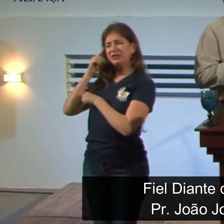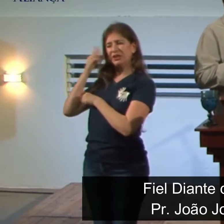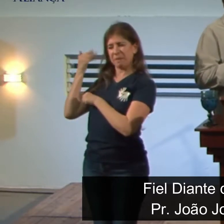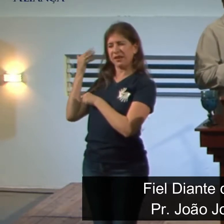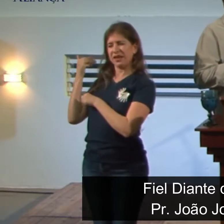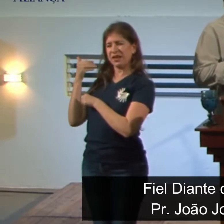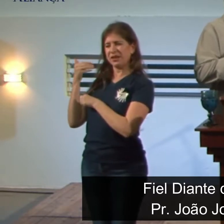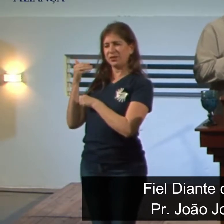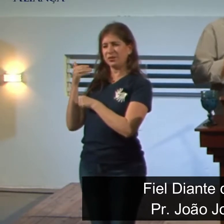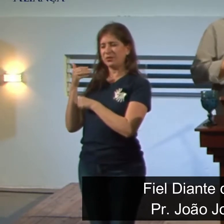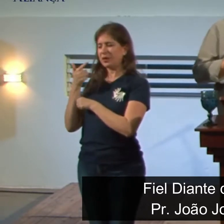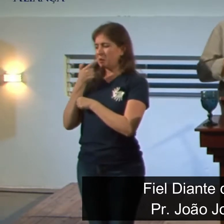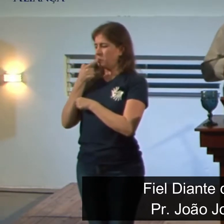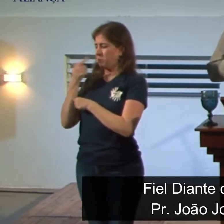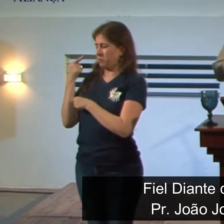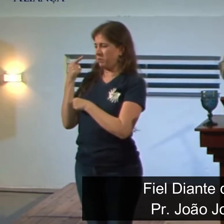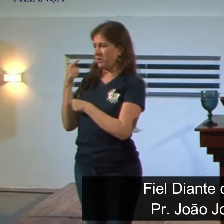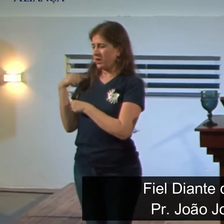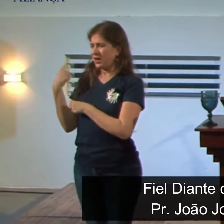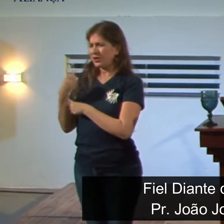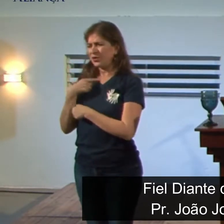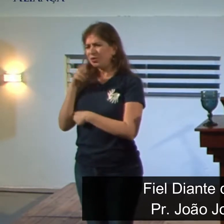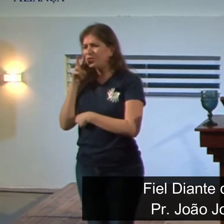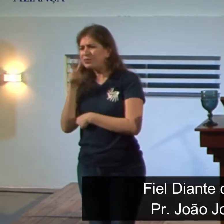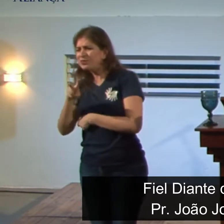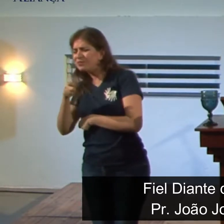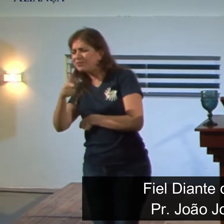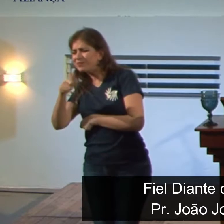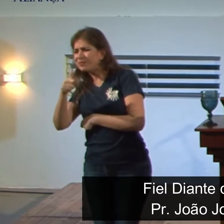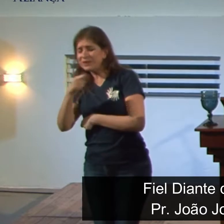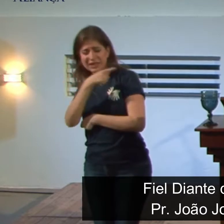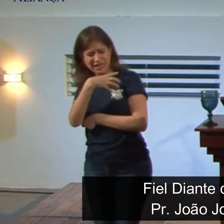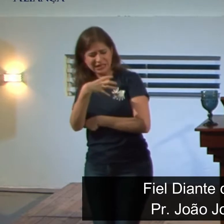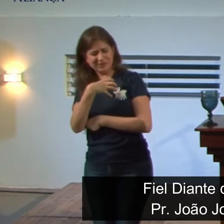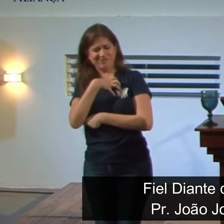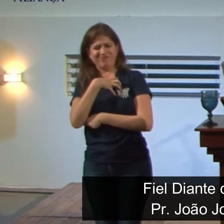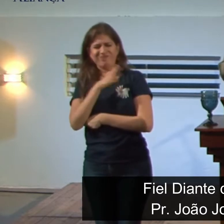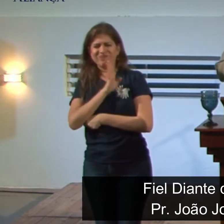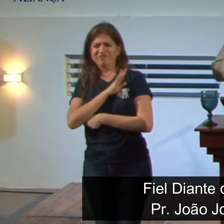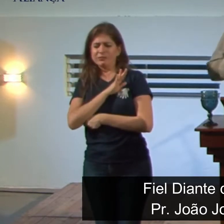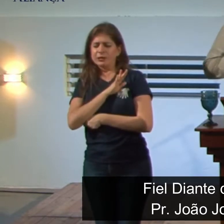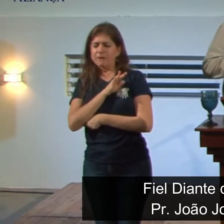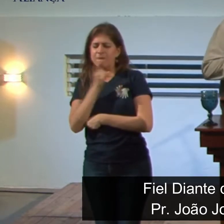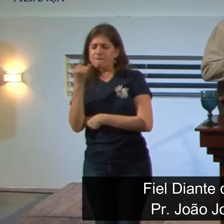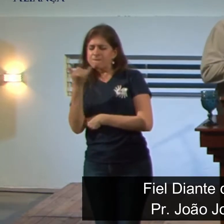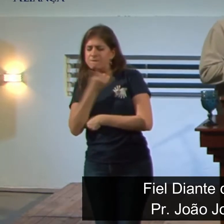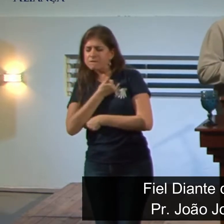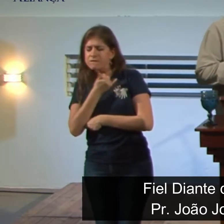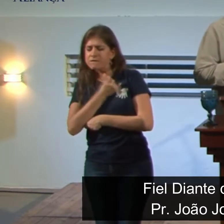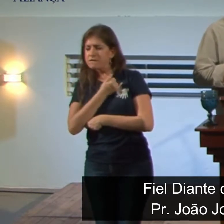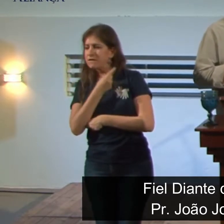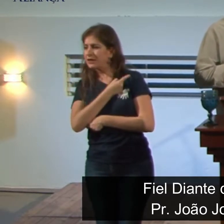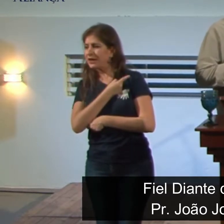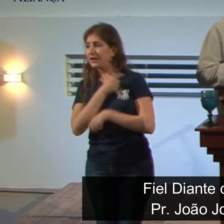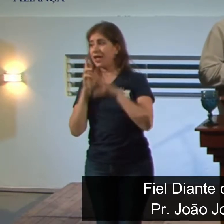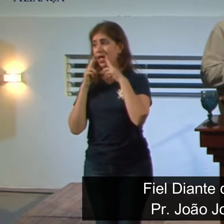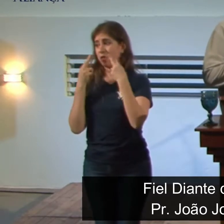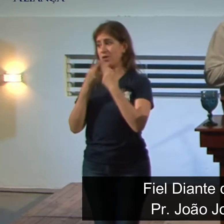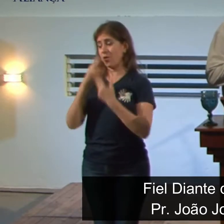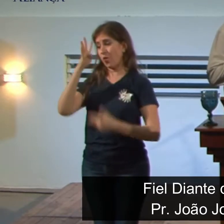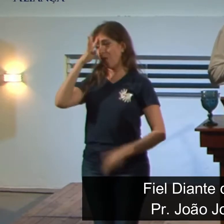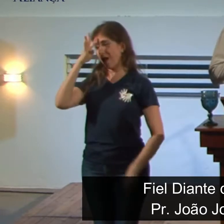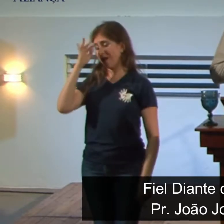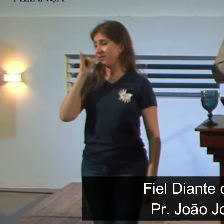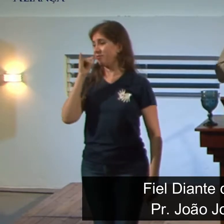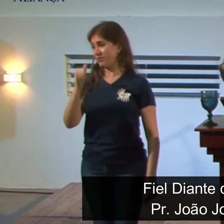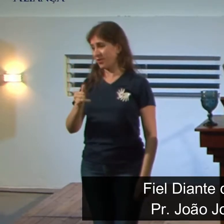uma coisa tem palpitado, como o pastor Júnior diz, no meu coração, e inclusive nós falamos aqui numa reunião na quarta-feira